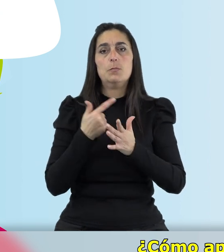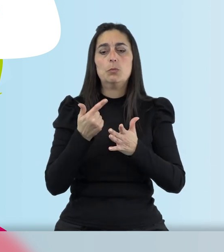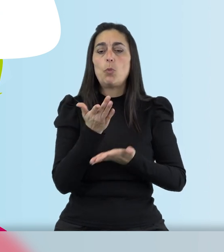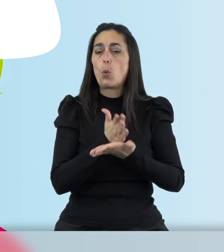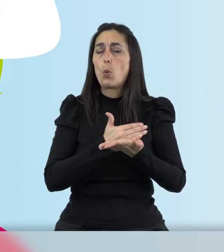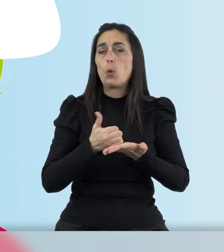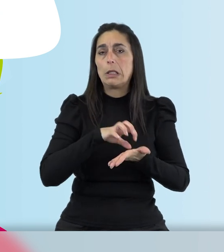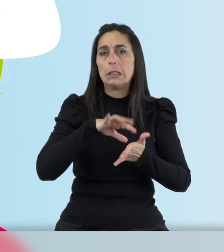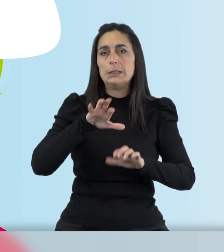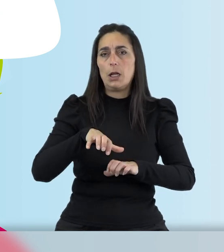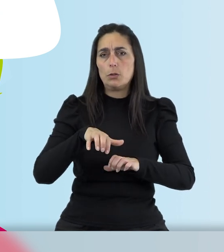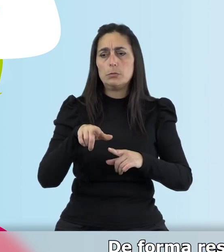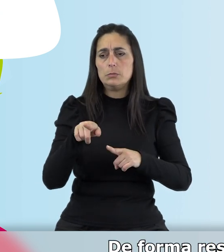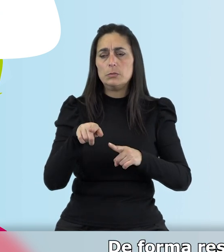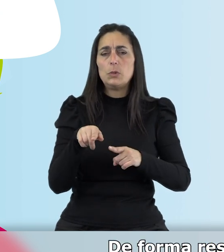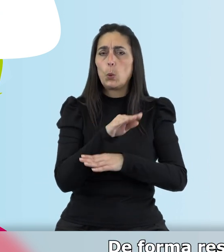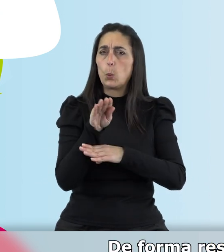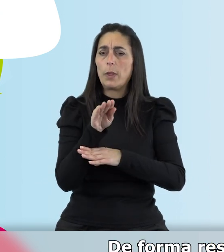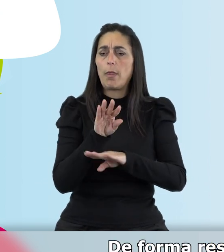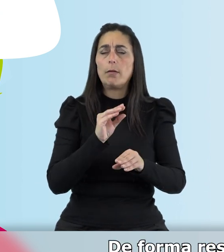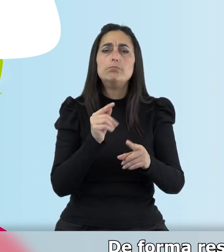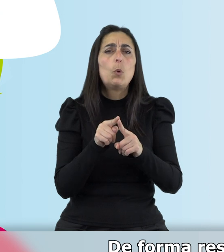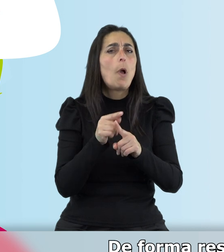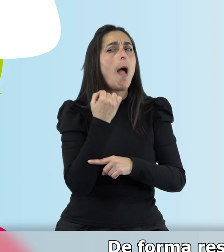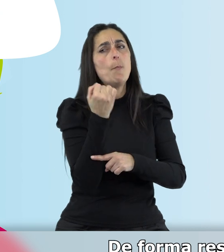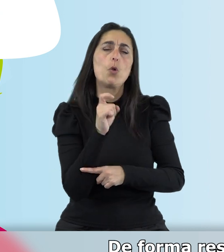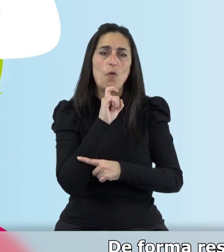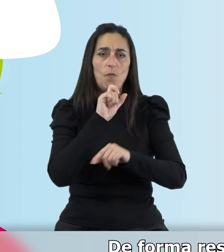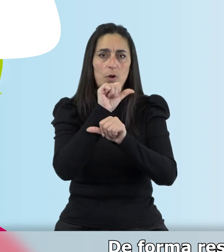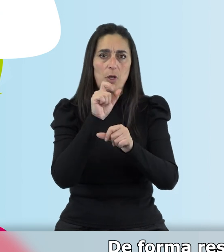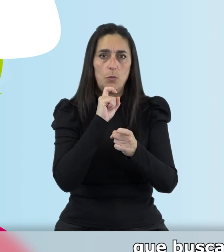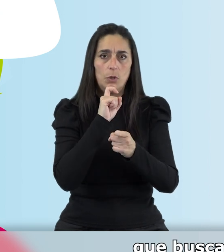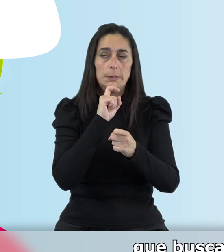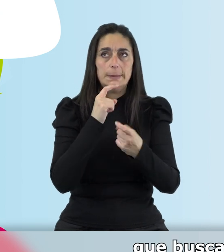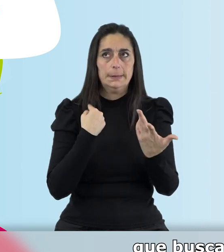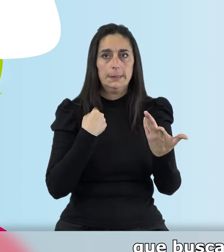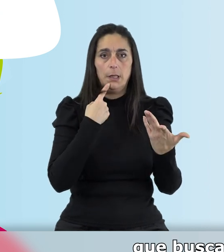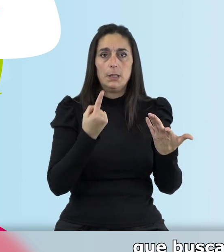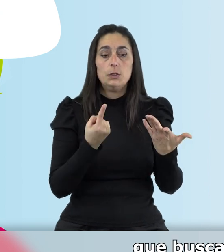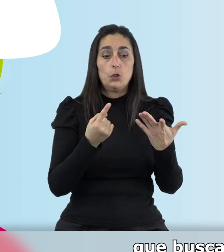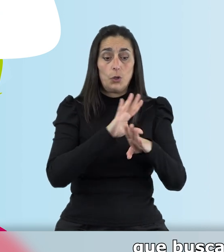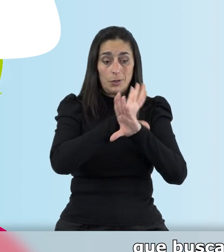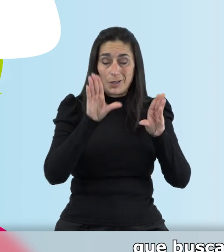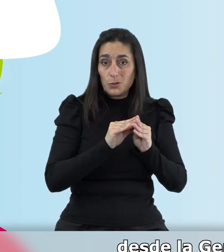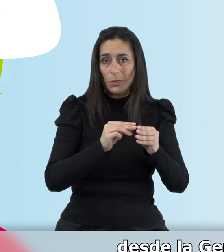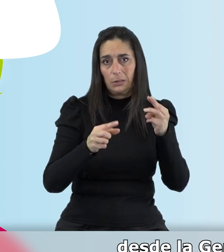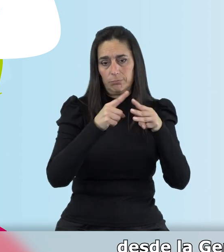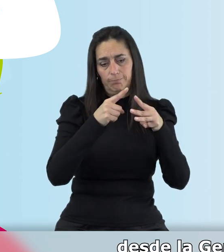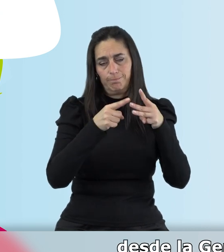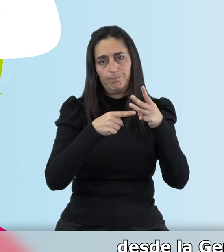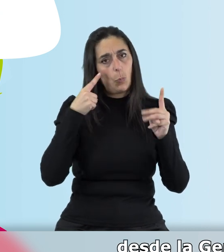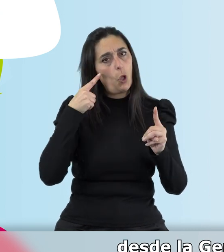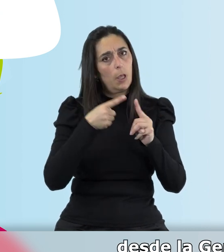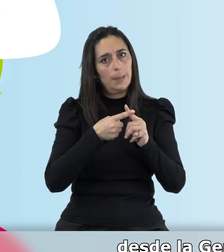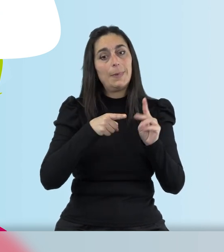Castilla y León a los cuidadores, Manolo? de forma resumida, son tres los objetivos que buscamos en la Junta de Castilla y León